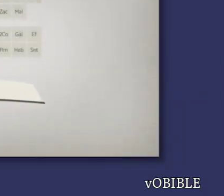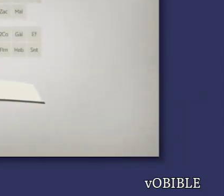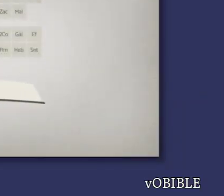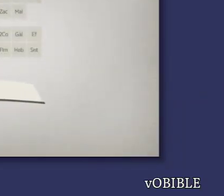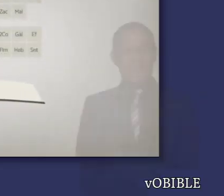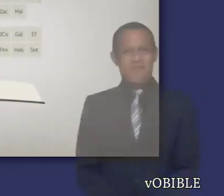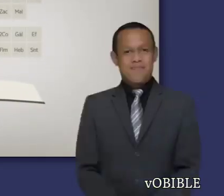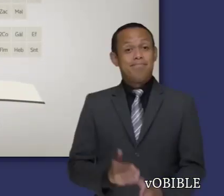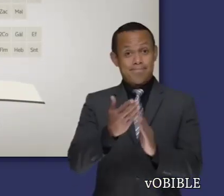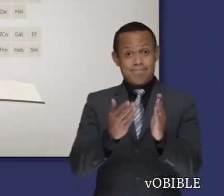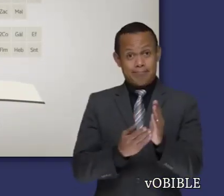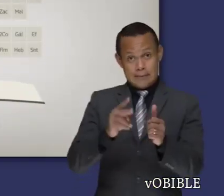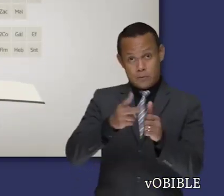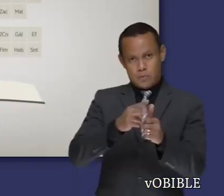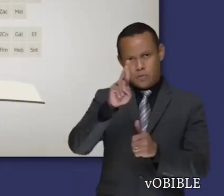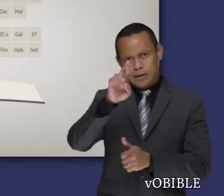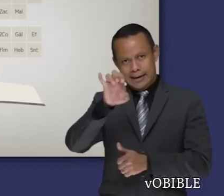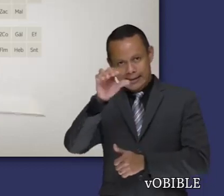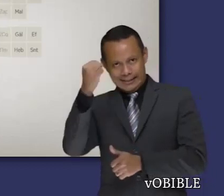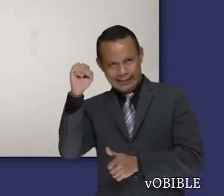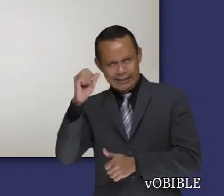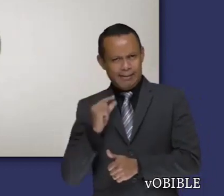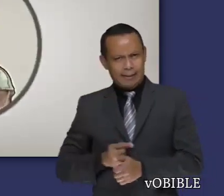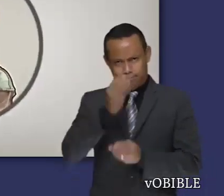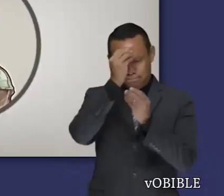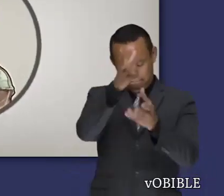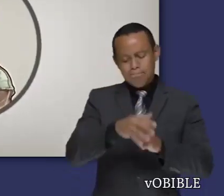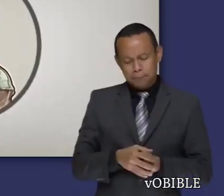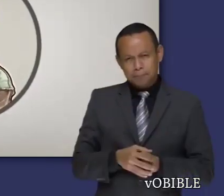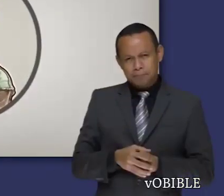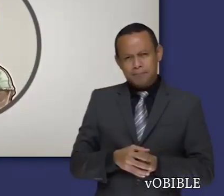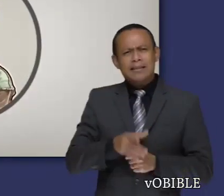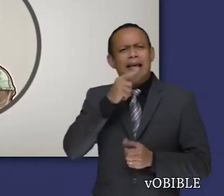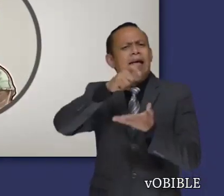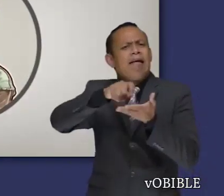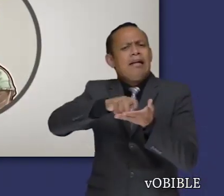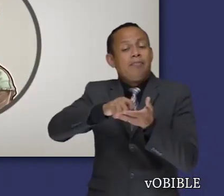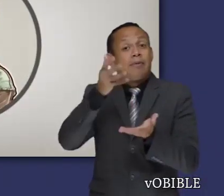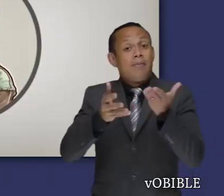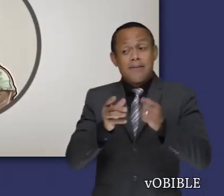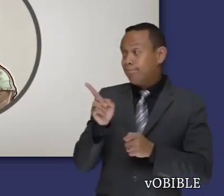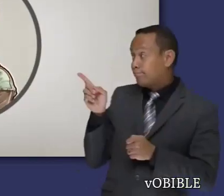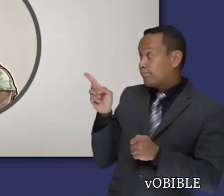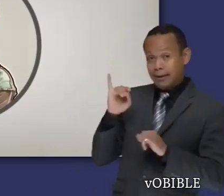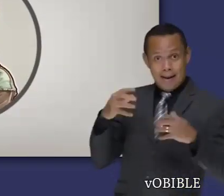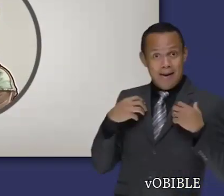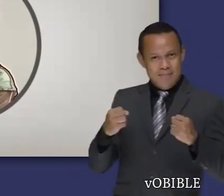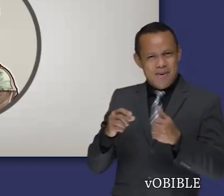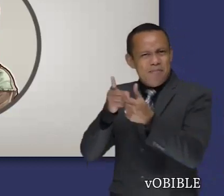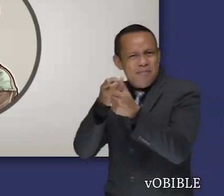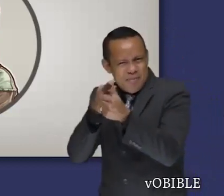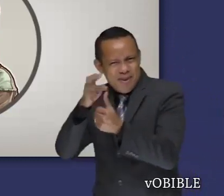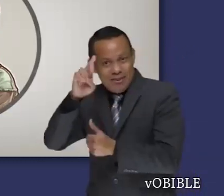Información sobre el segundo libro de los reyes Se cree que Jeremías escribió este libro, que empieza el relato en el